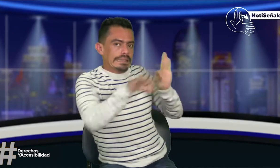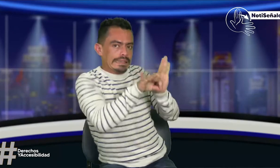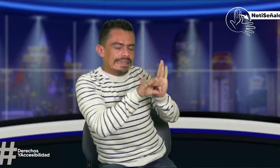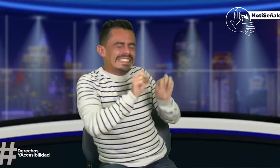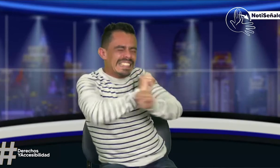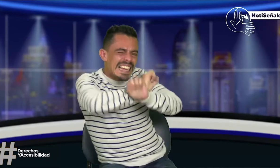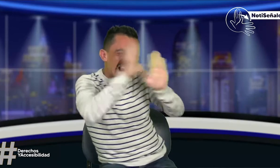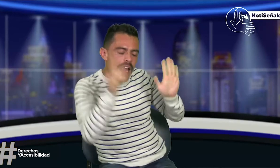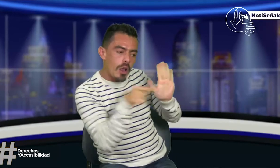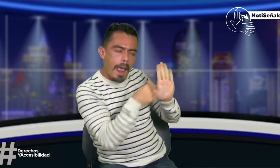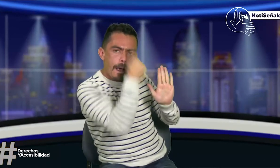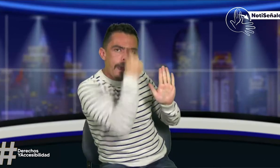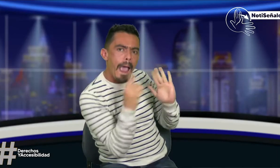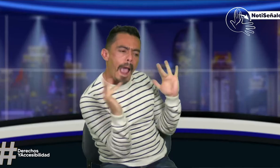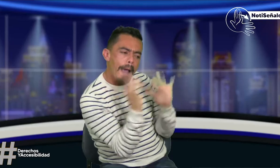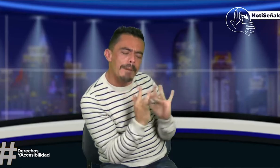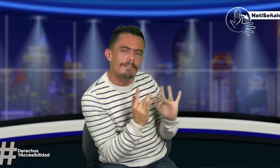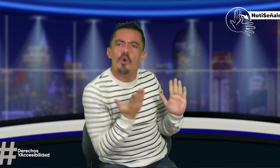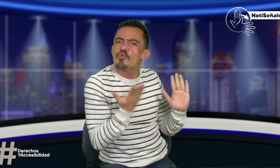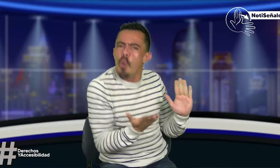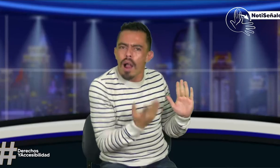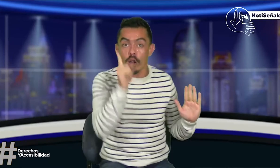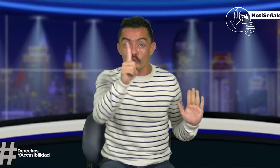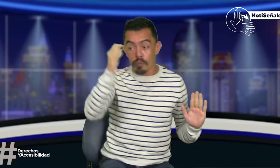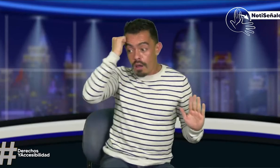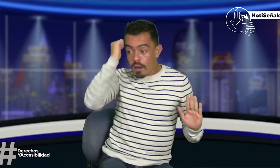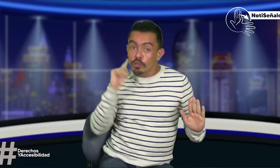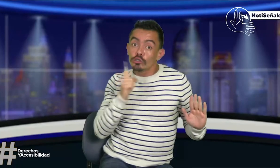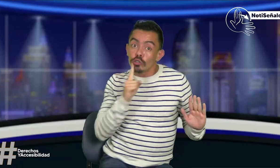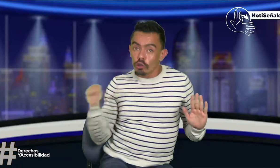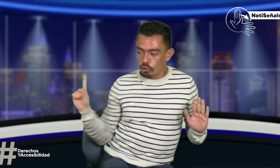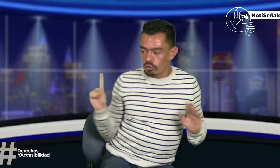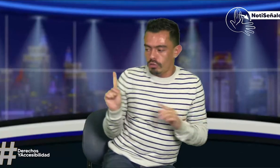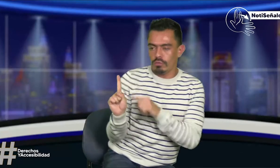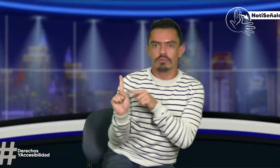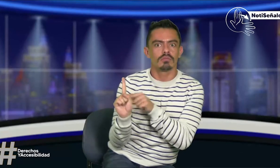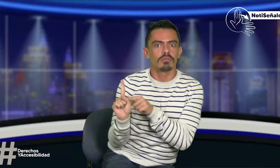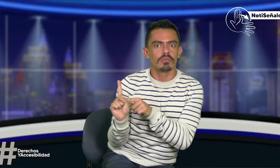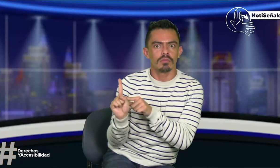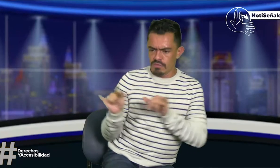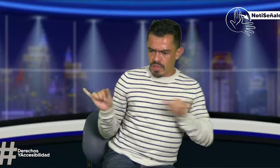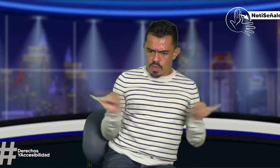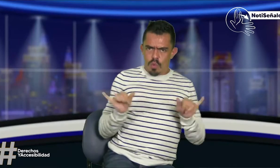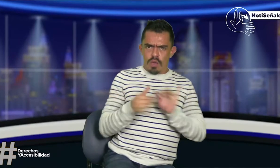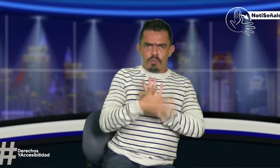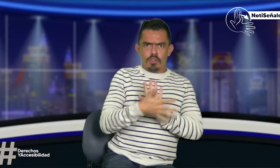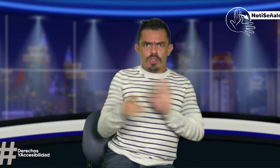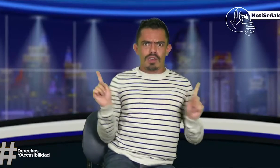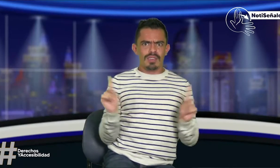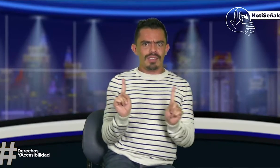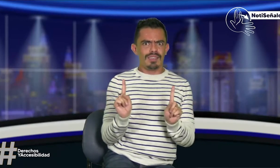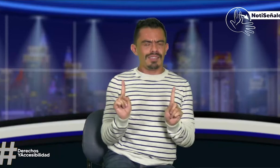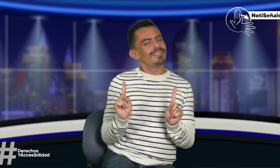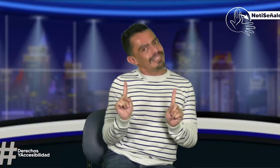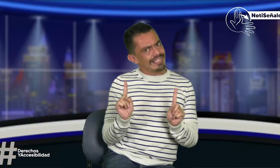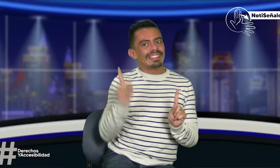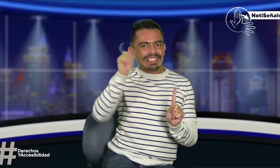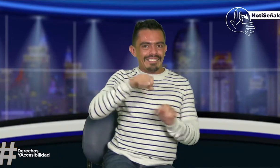el modelo lingüístico sí es muy importante, pero es importante saber su perfil, ¿qué pasa? También, el perfil del maestro sordo, igual al modelo